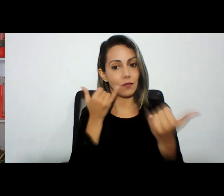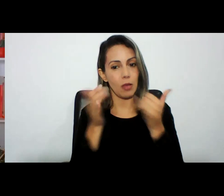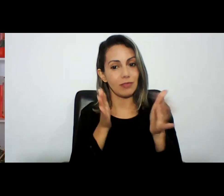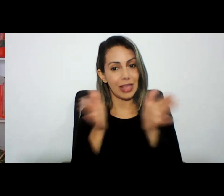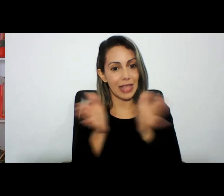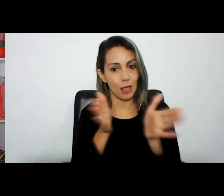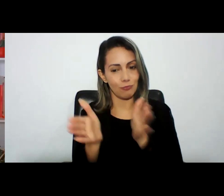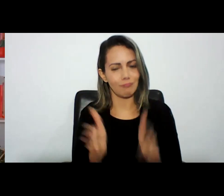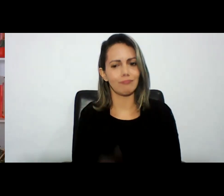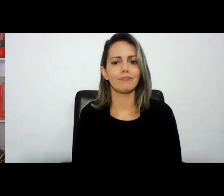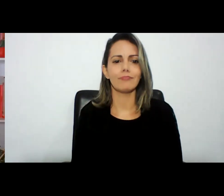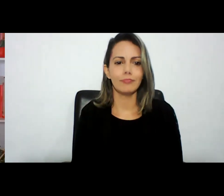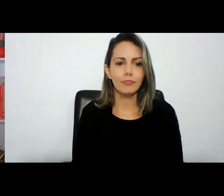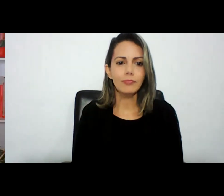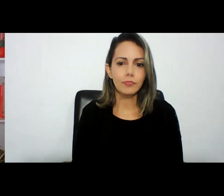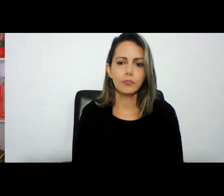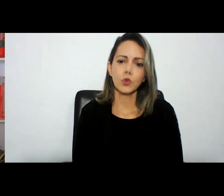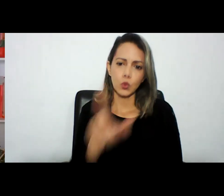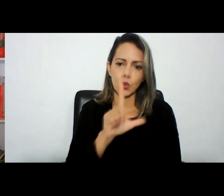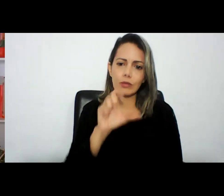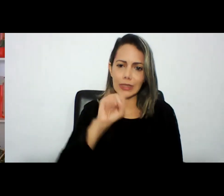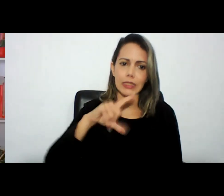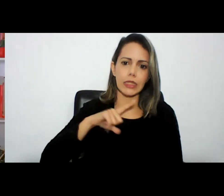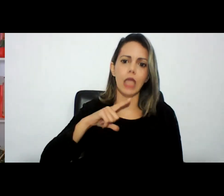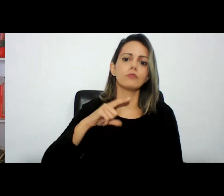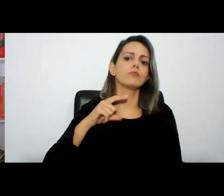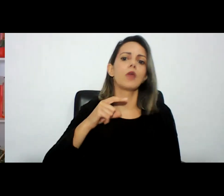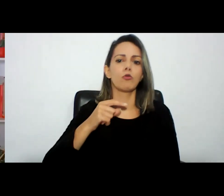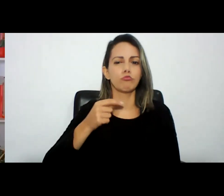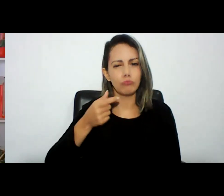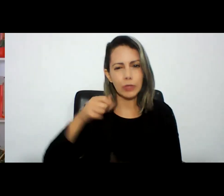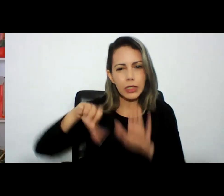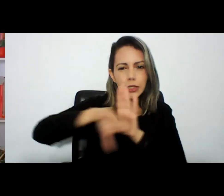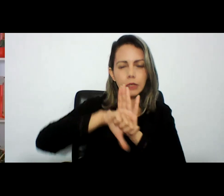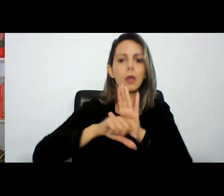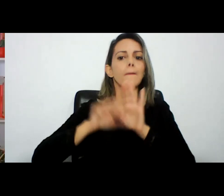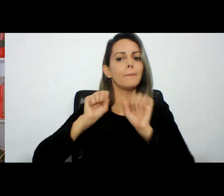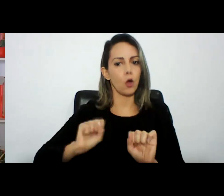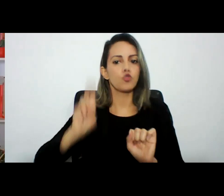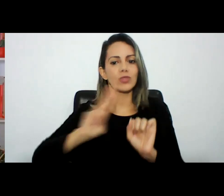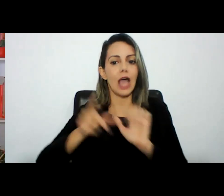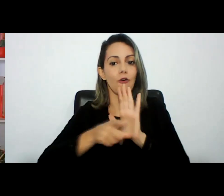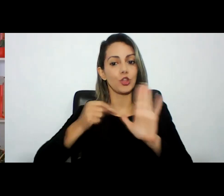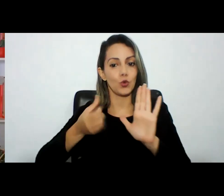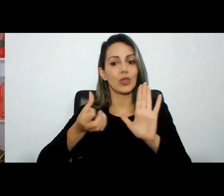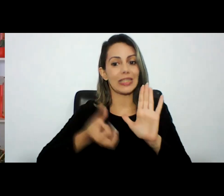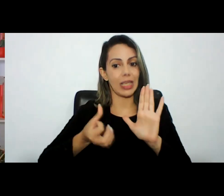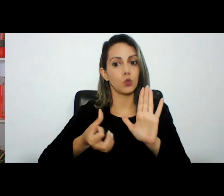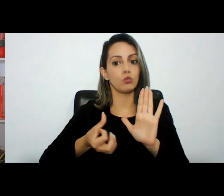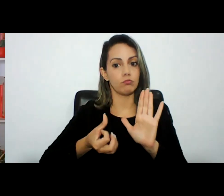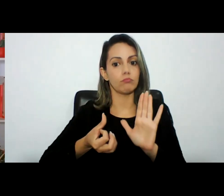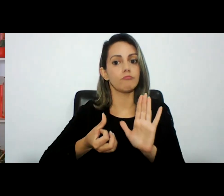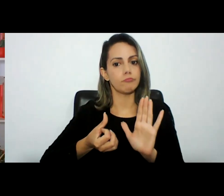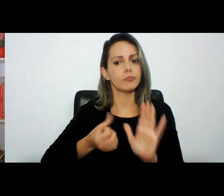fática, ele vai usar lá o artigo 6º, e o delegado de polícia ao tomar conhecimento de uma conduta criminosa, ele deve atuar